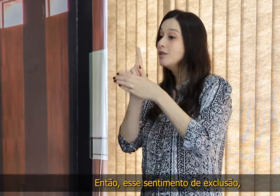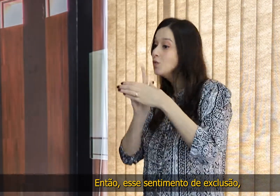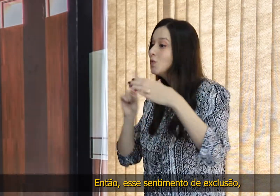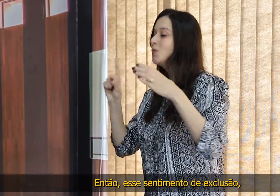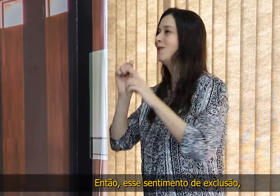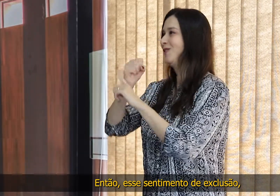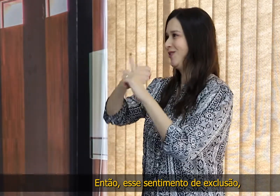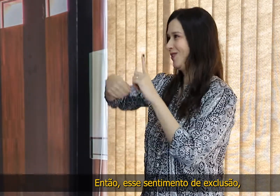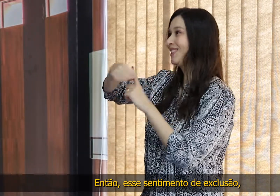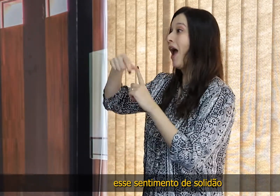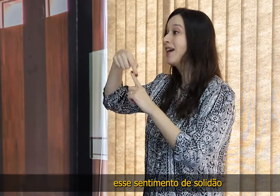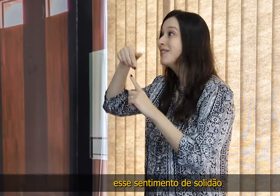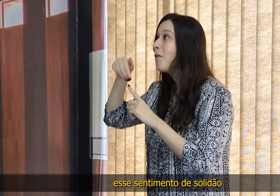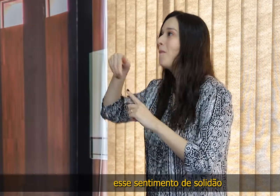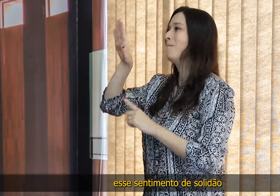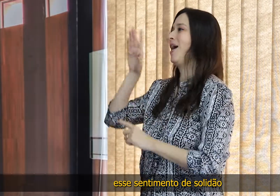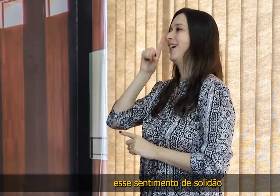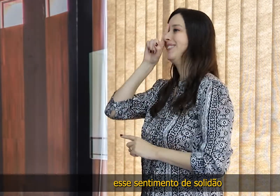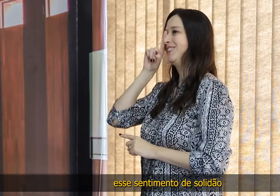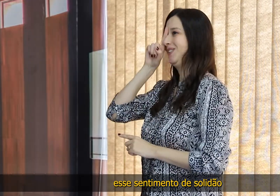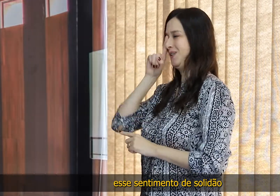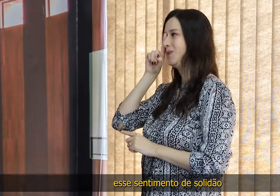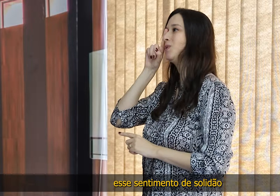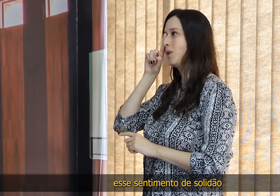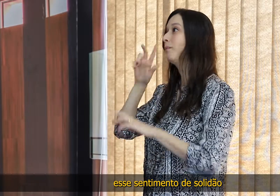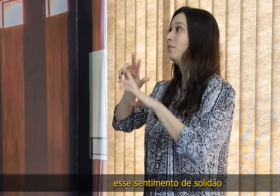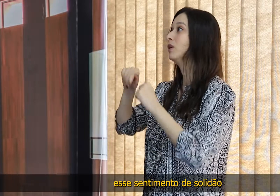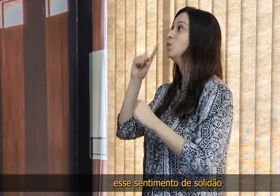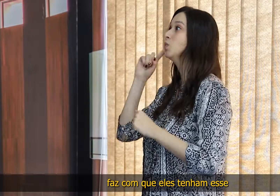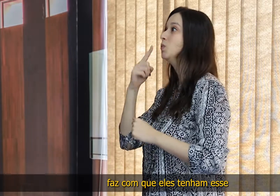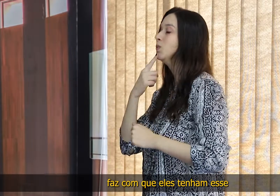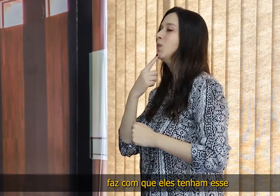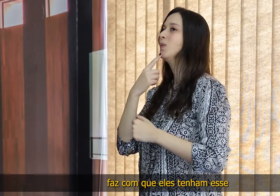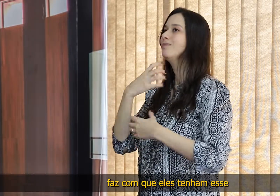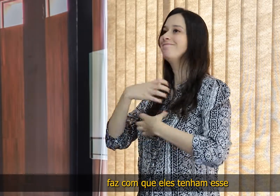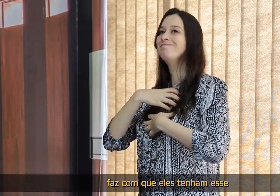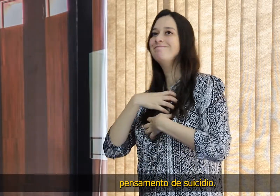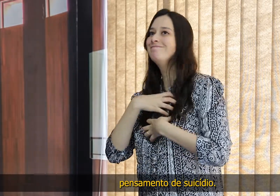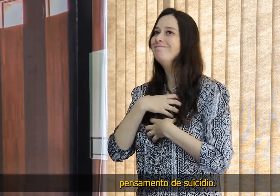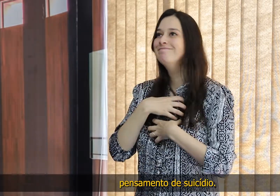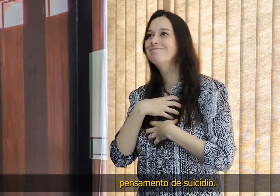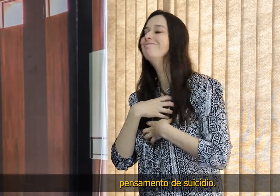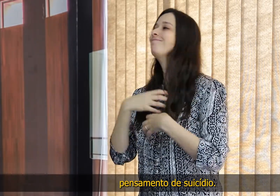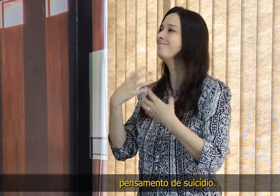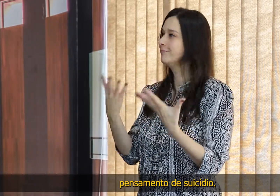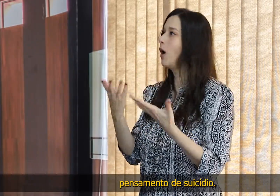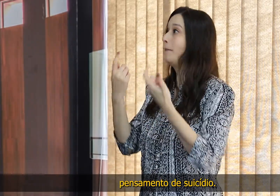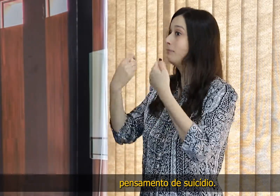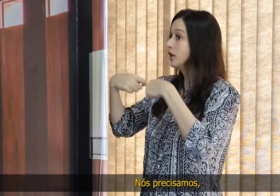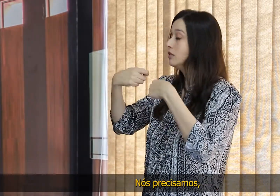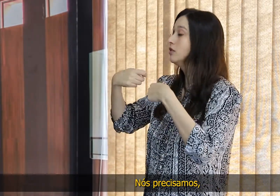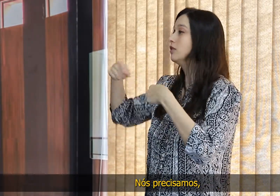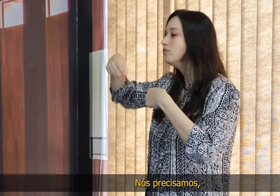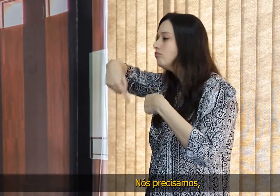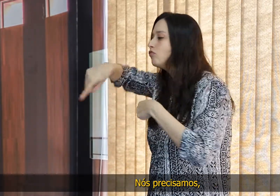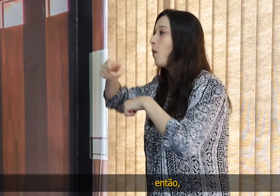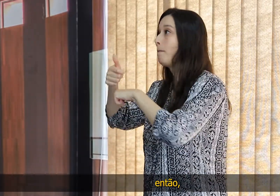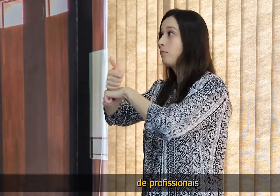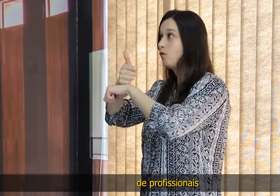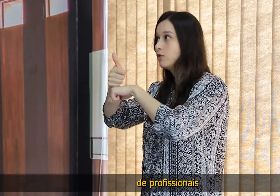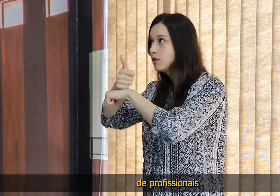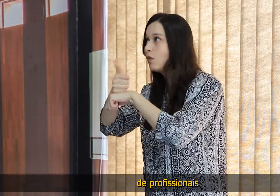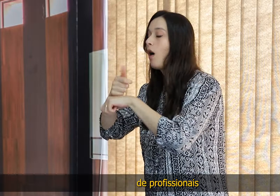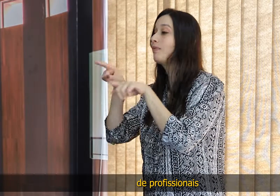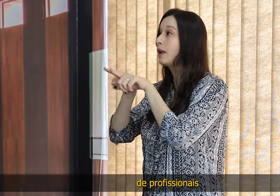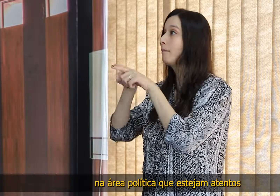sentimento de exclusão, esse sentimento de solidão, faz com que eles tenham esse pensamento de suicídio. Nós precisamos,